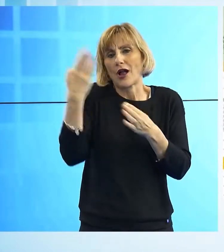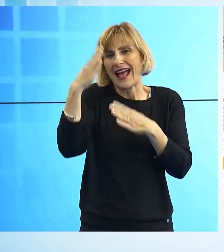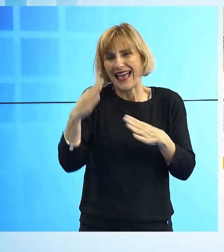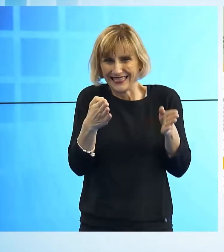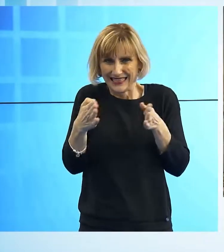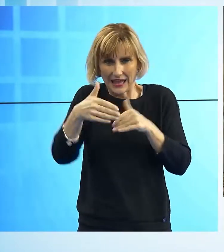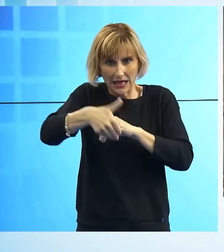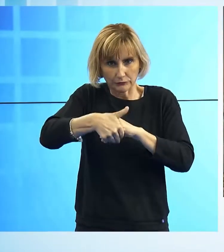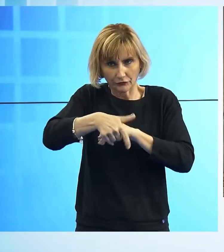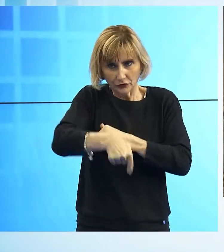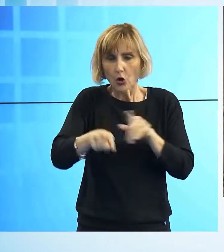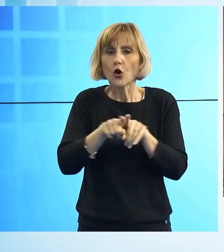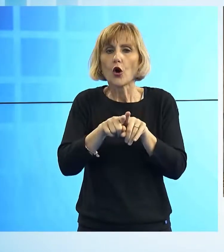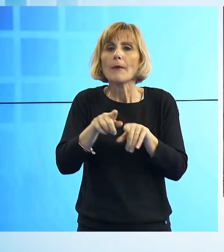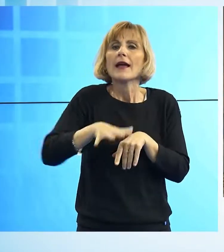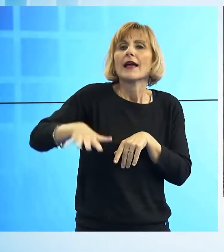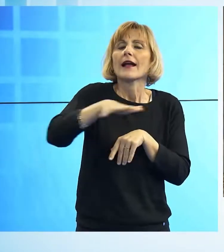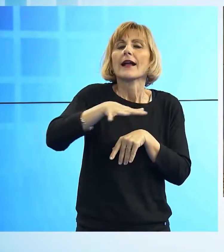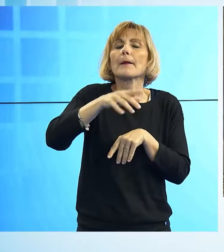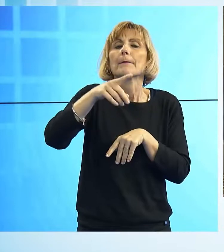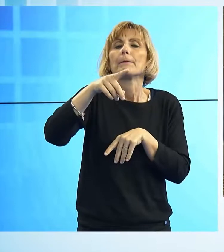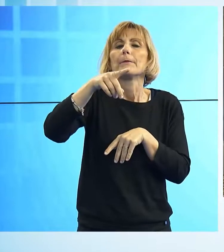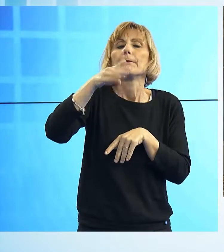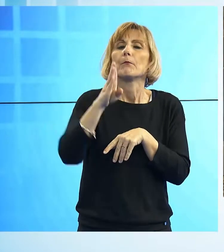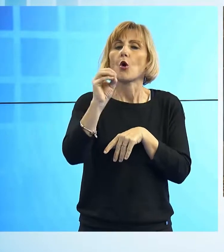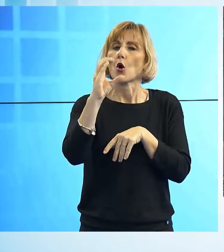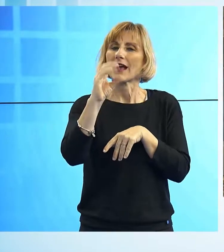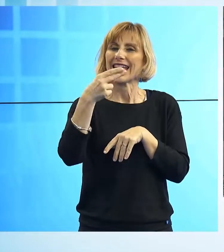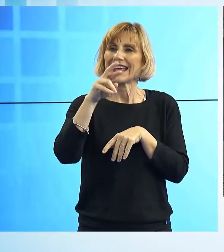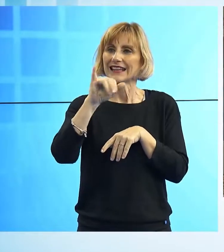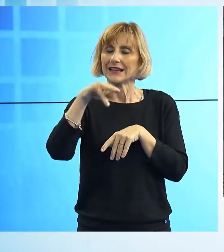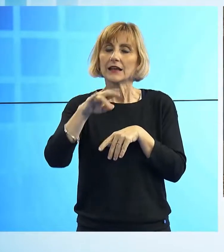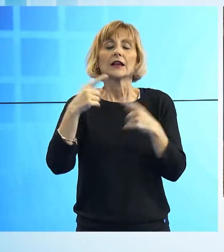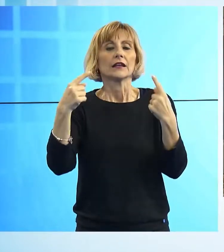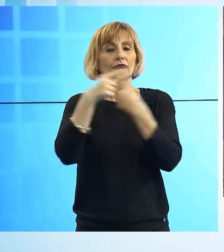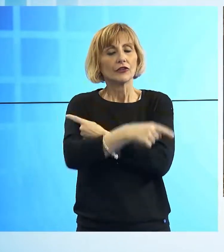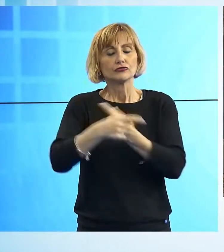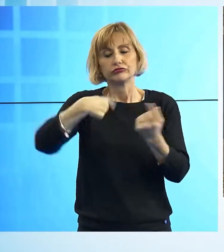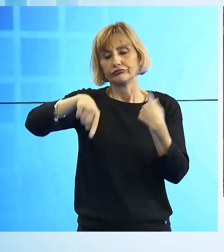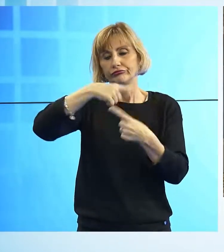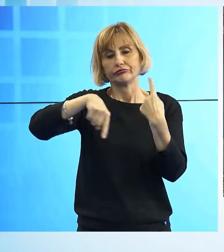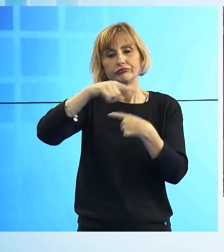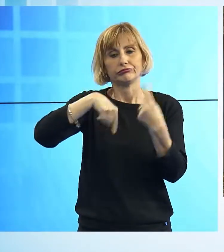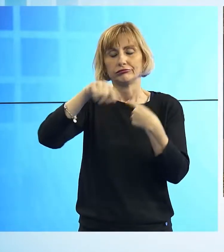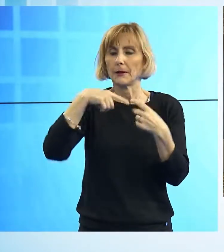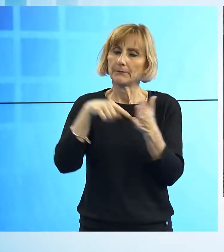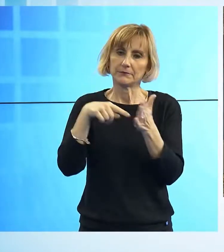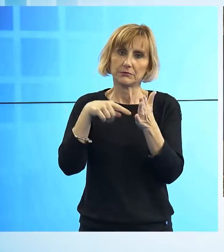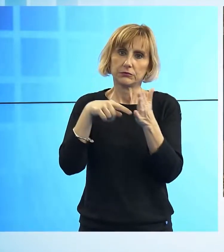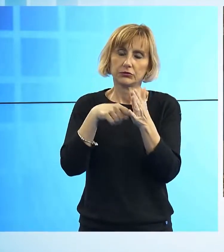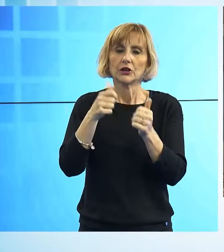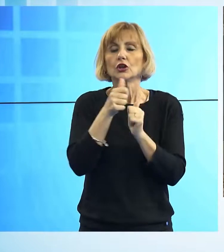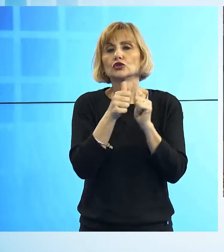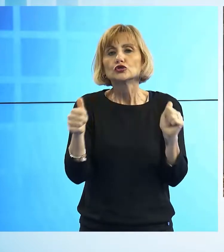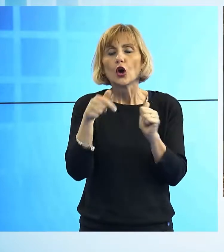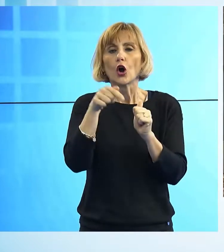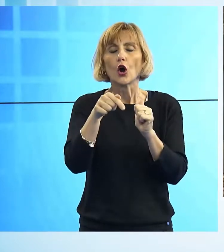Boccherini. La circolazione invece rimane inalterata ma si modificherà quando verrà fatto anche